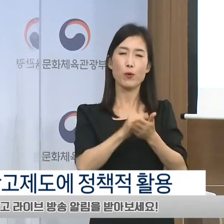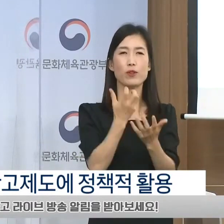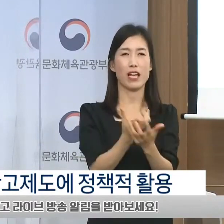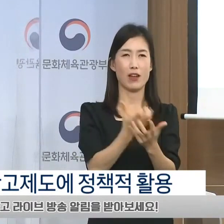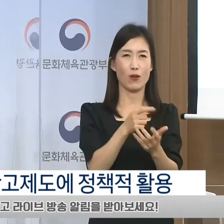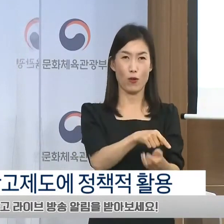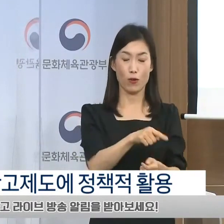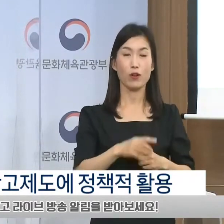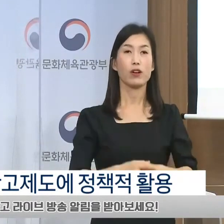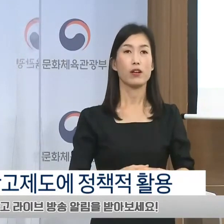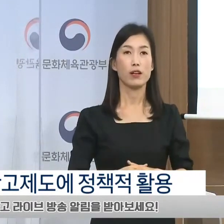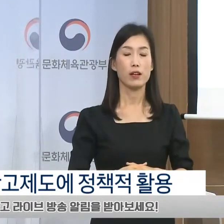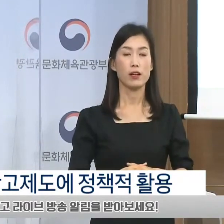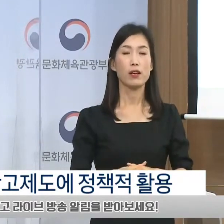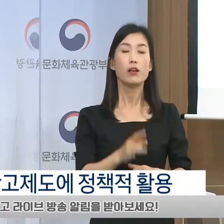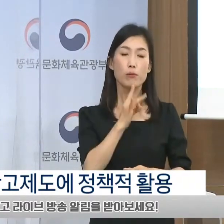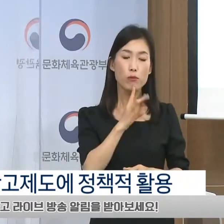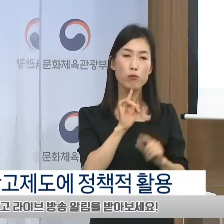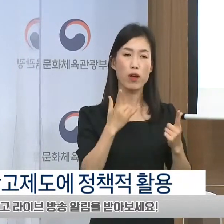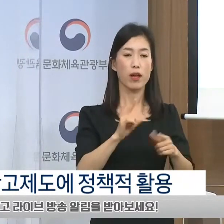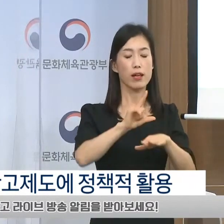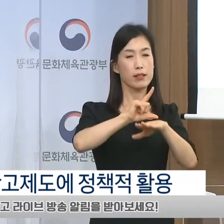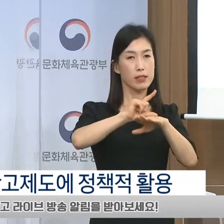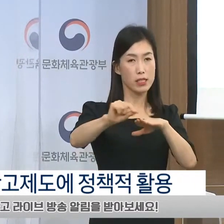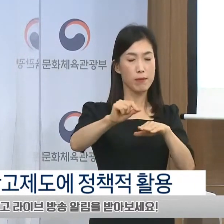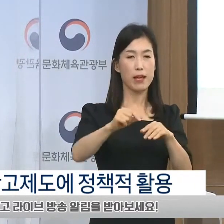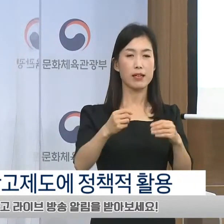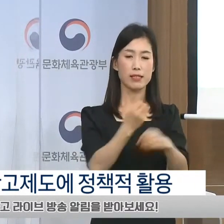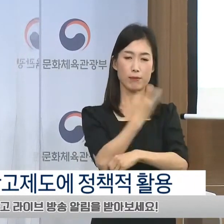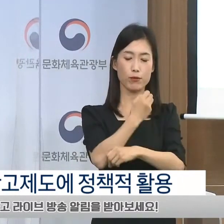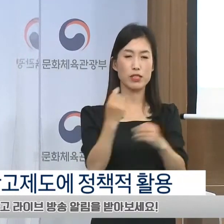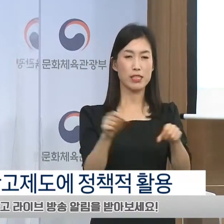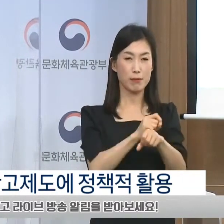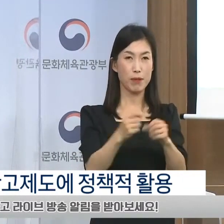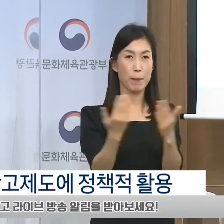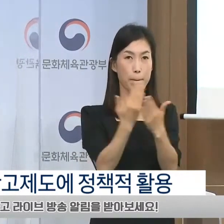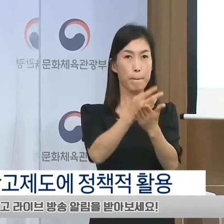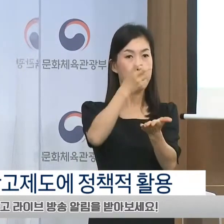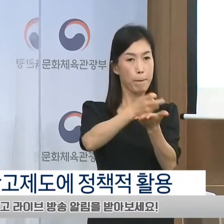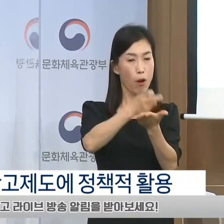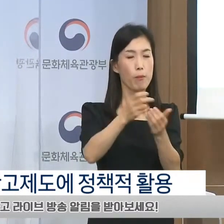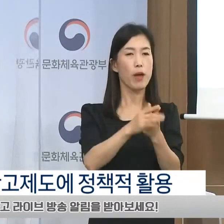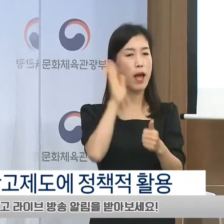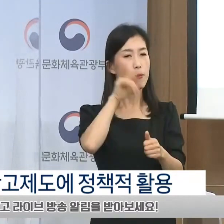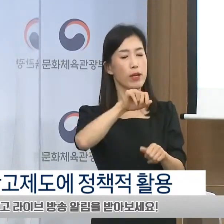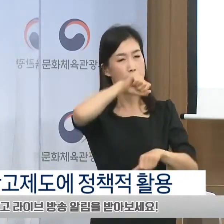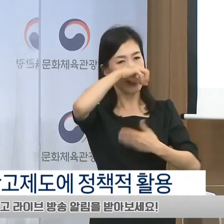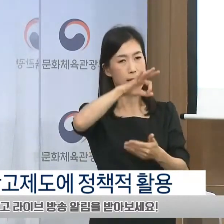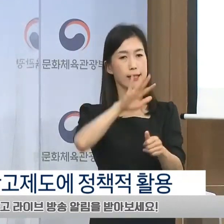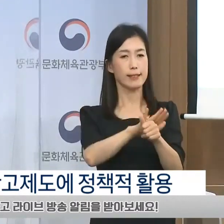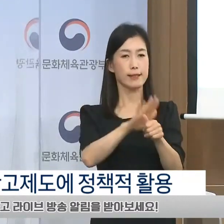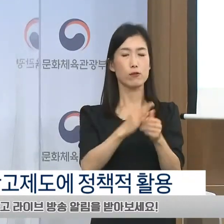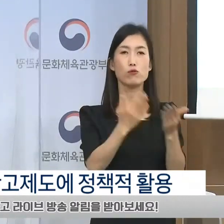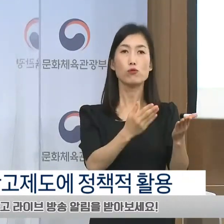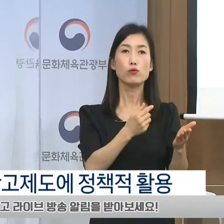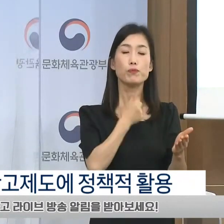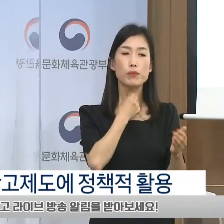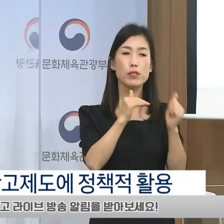왔습니다. 또한 지역신문발전특별법에 따라 지역신문발전기금을 지원받기 위해서는